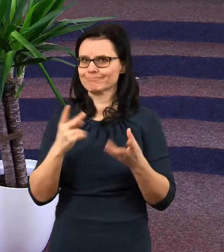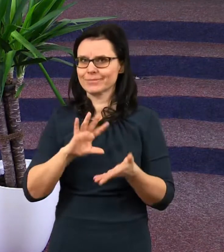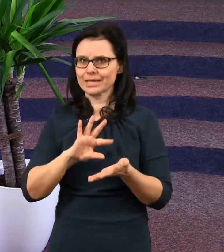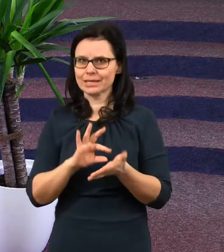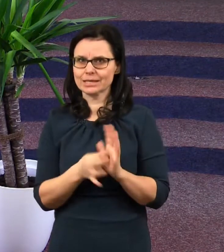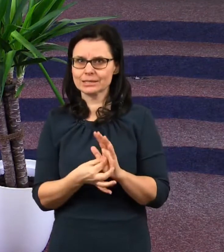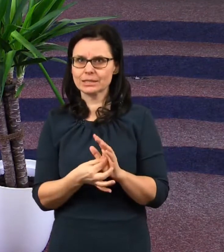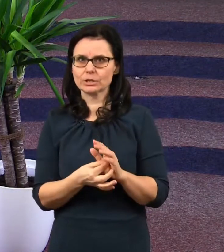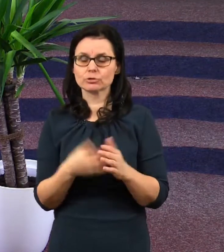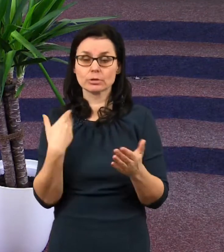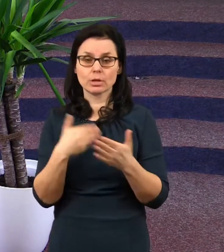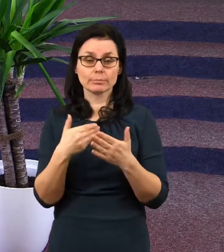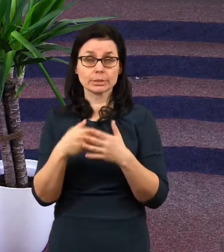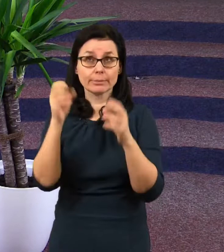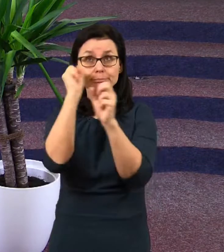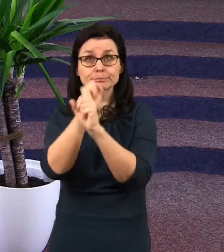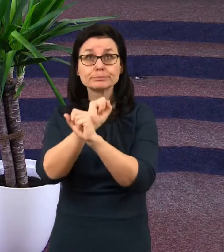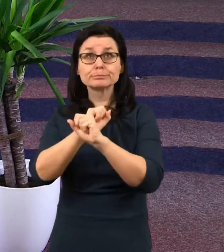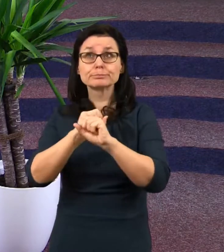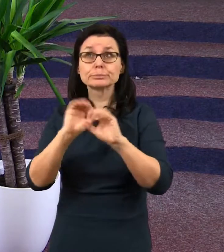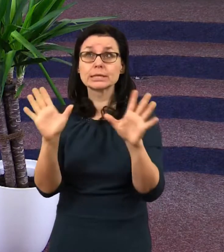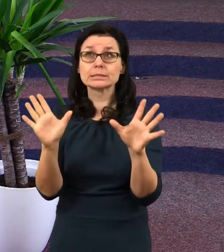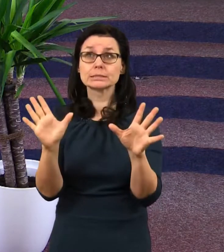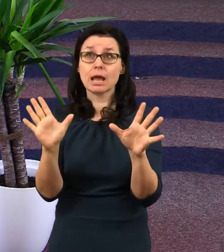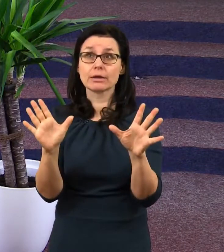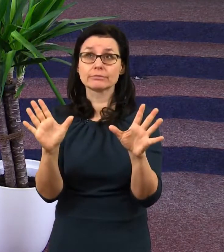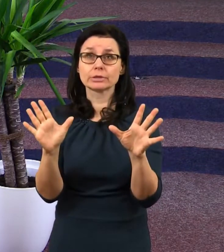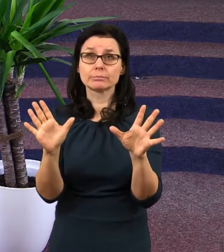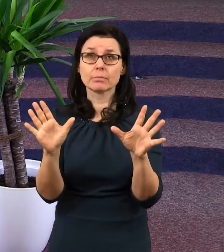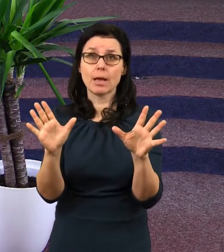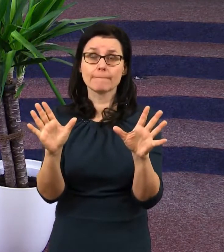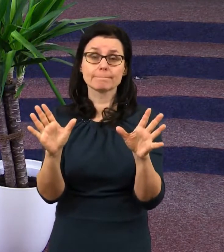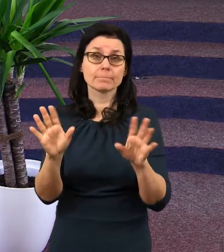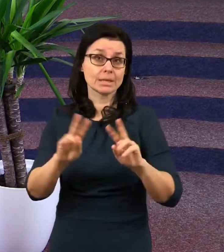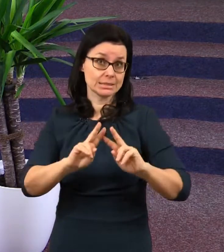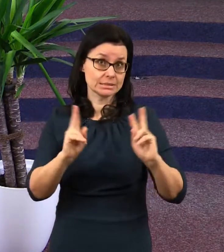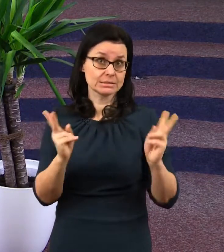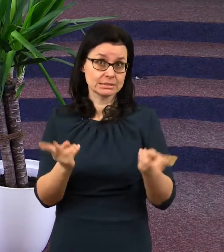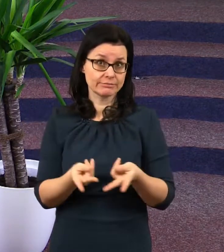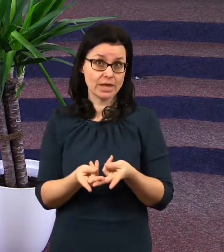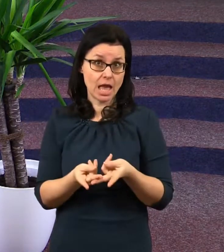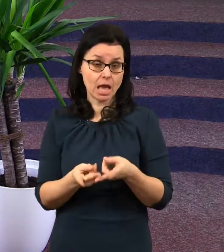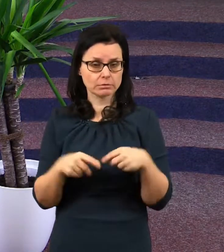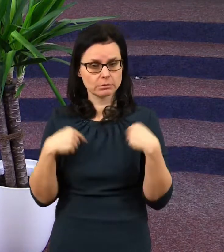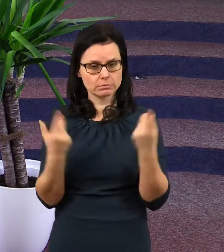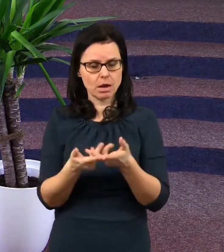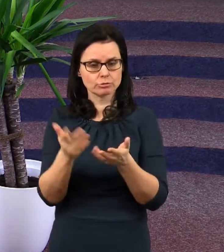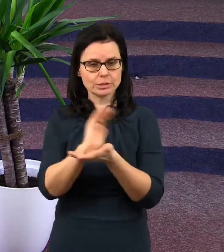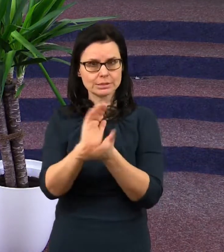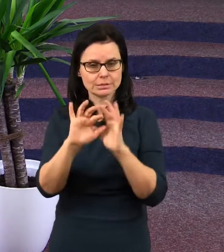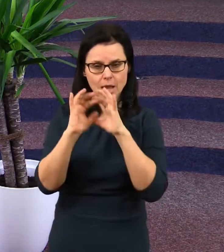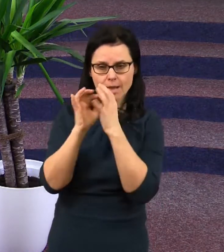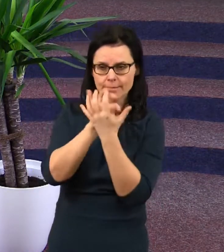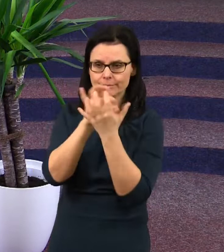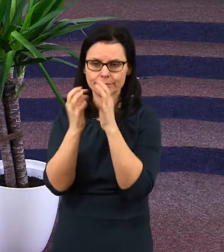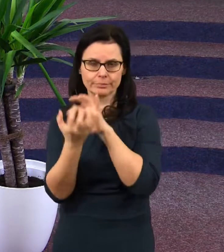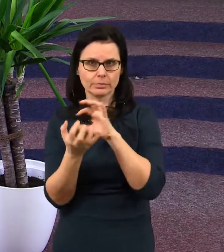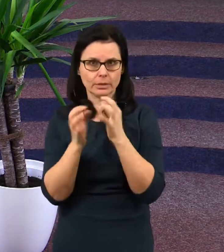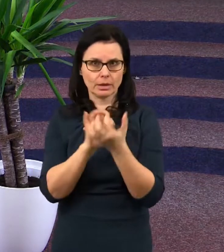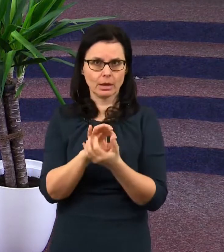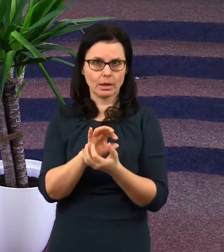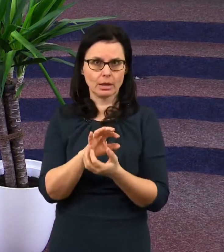si jednak představíme ten svět, naší planetu, jak bude vypadat